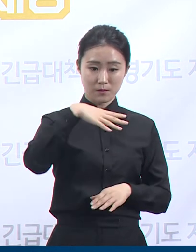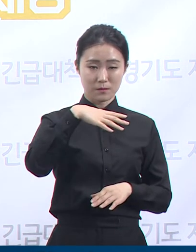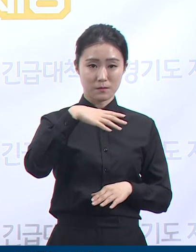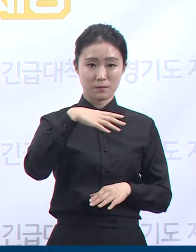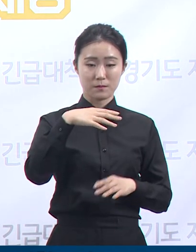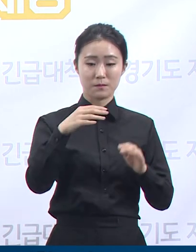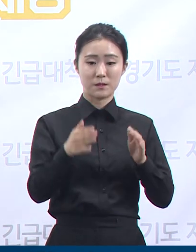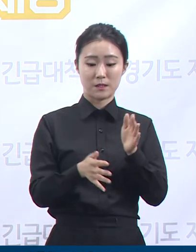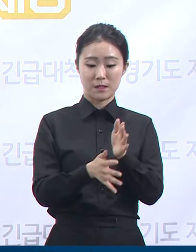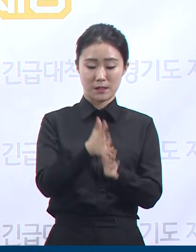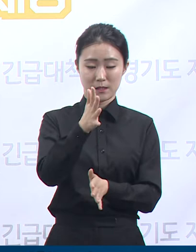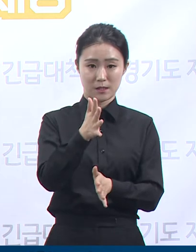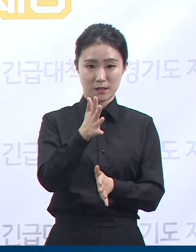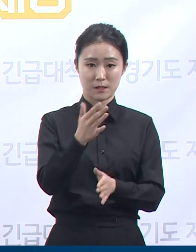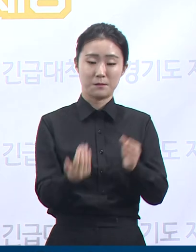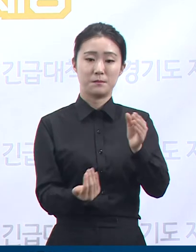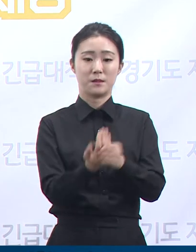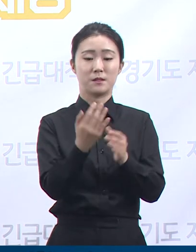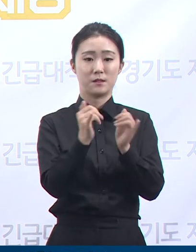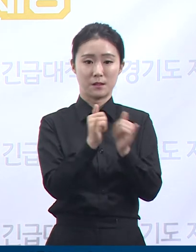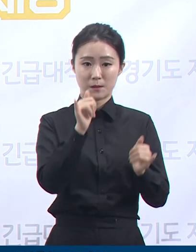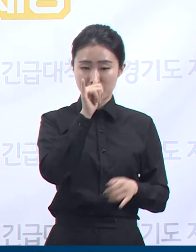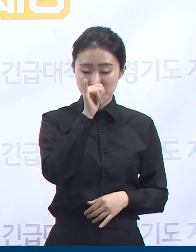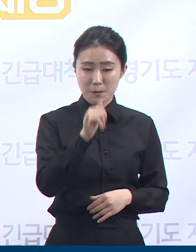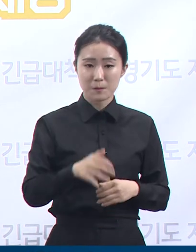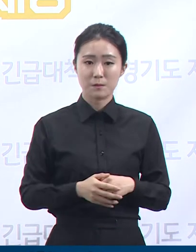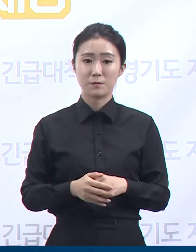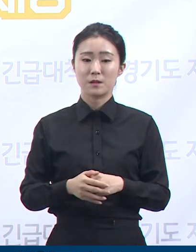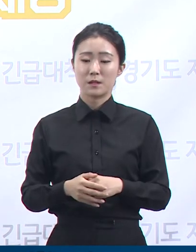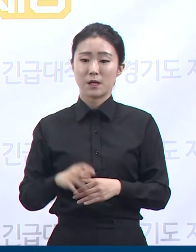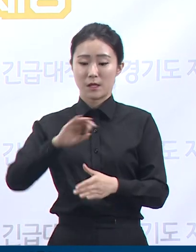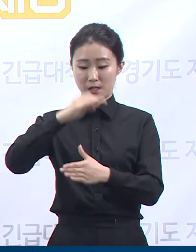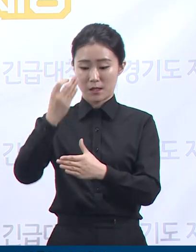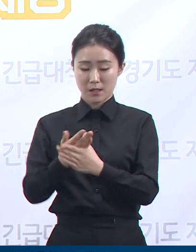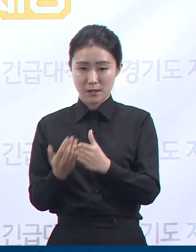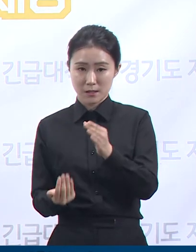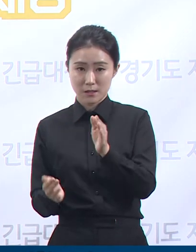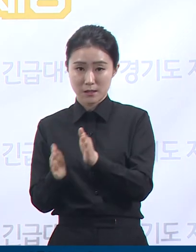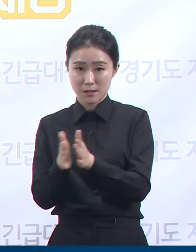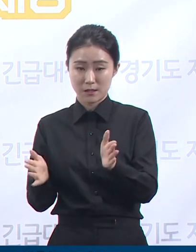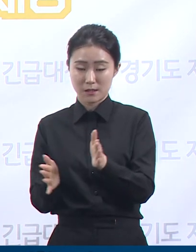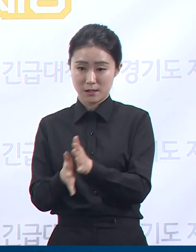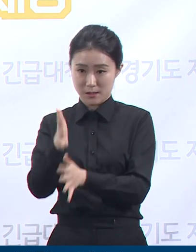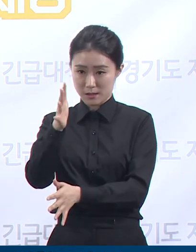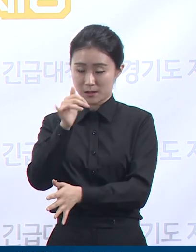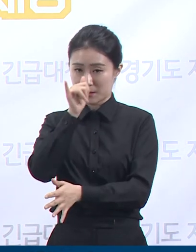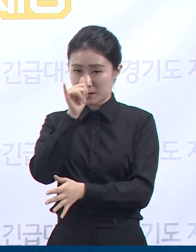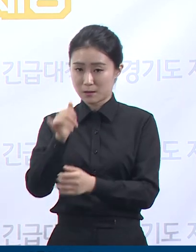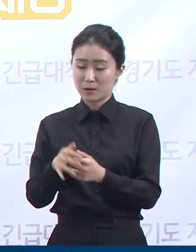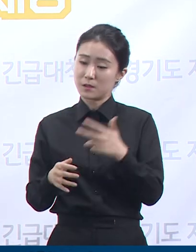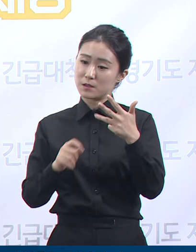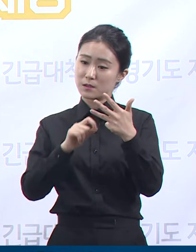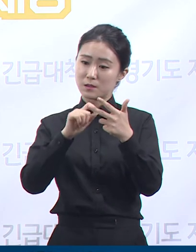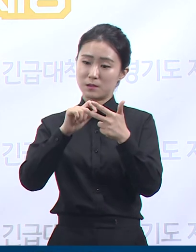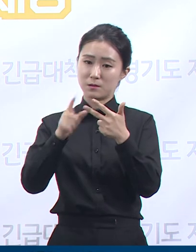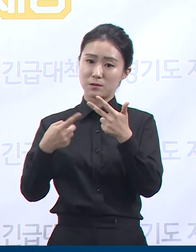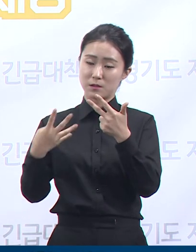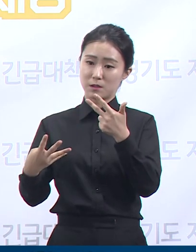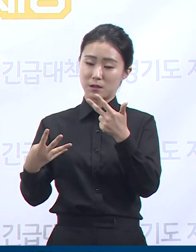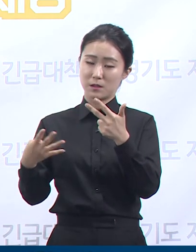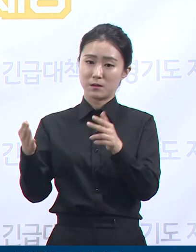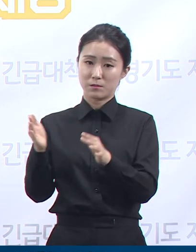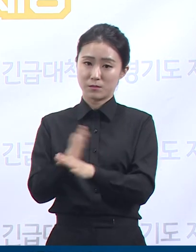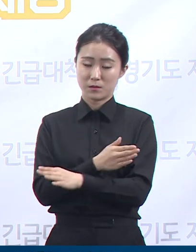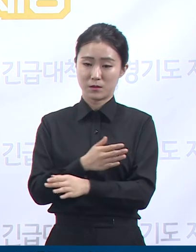확진되었으며 또 다른 확진자는 안양시 거주자로 7월 4일부터 발열, 인후통 등 증상이 발현된 후